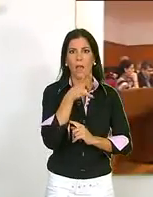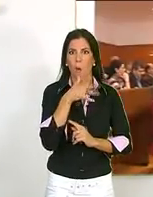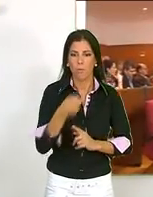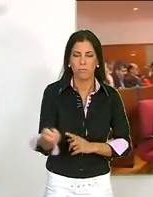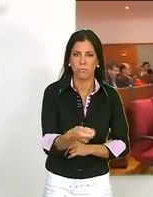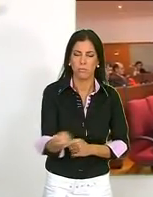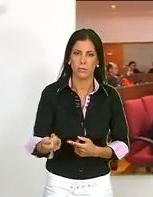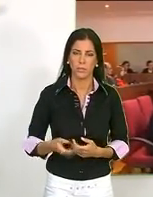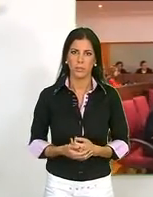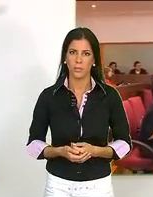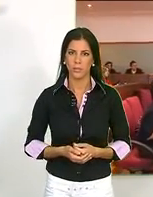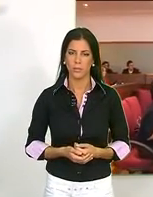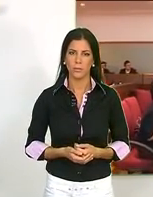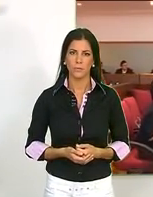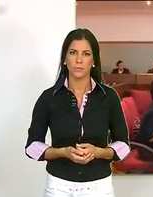regar sus campos.